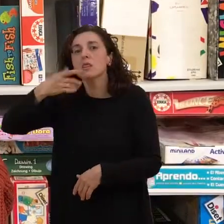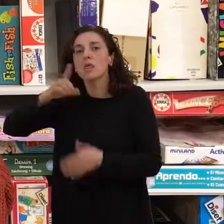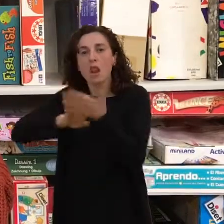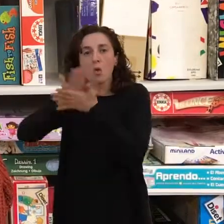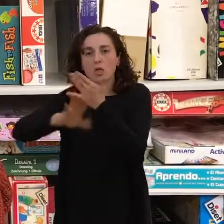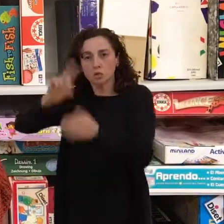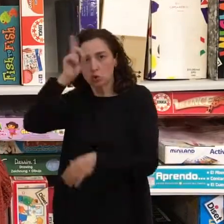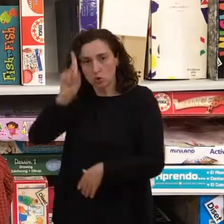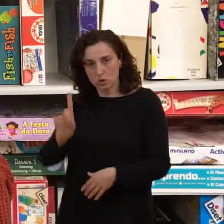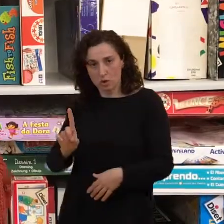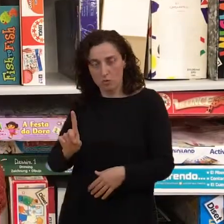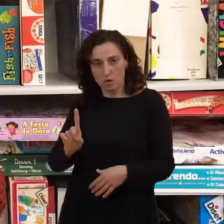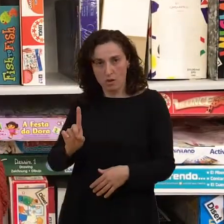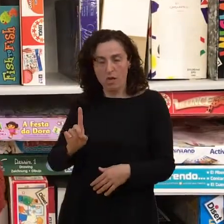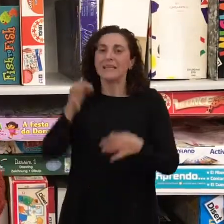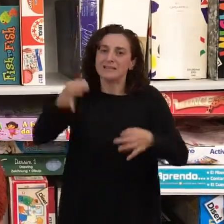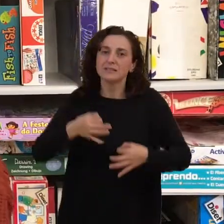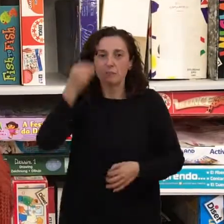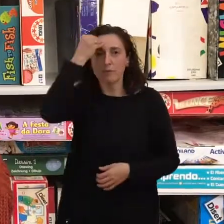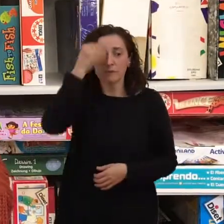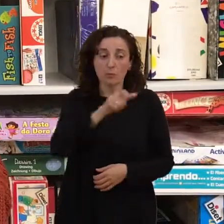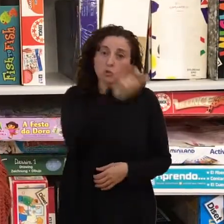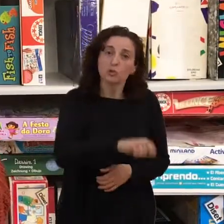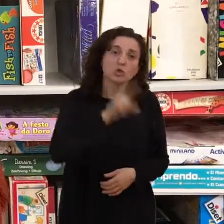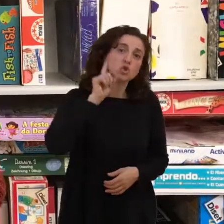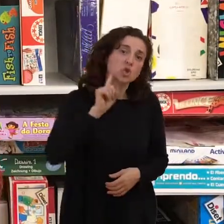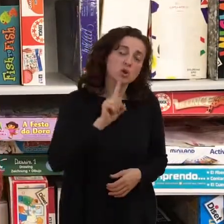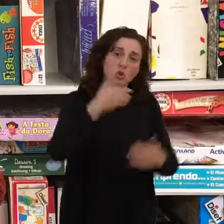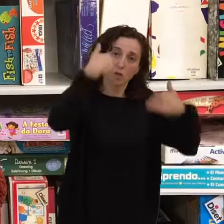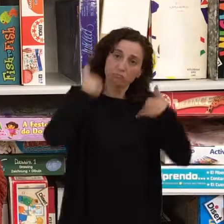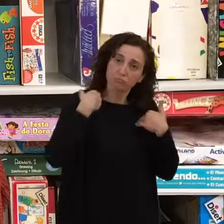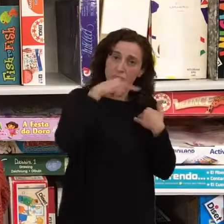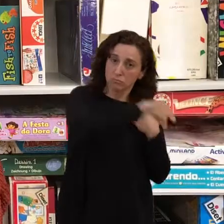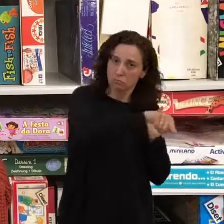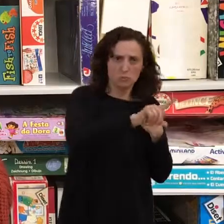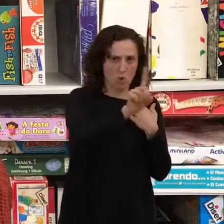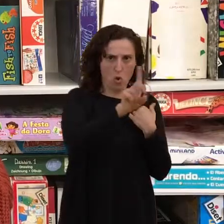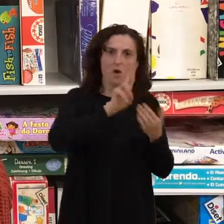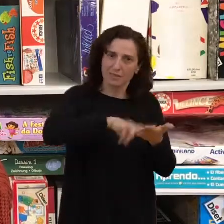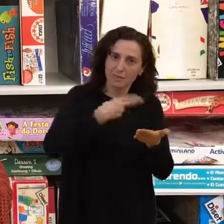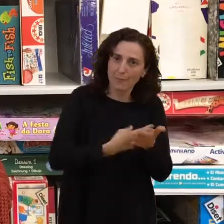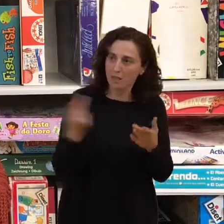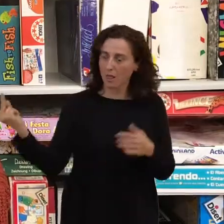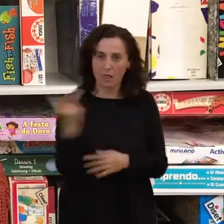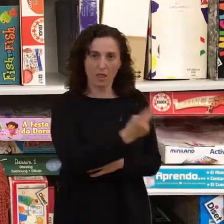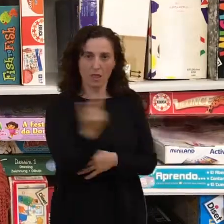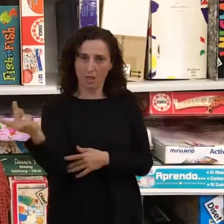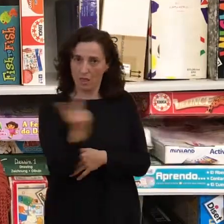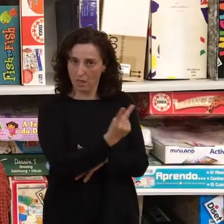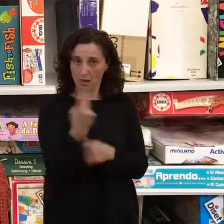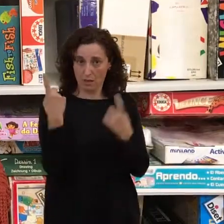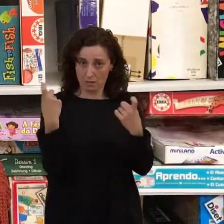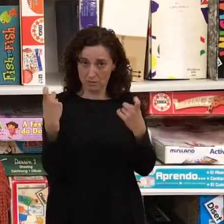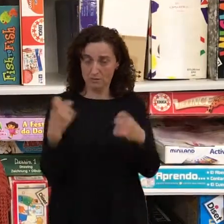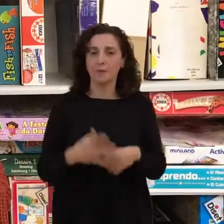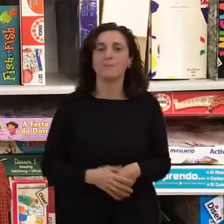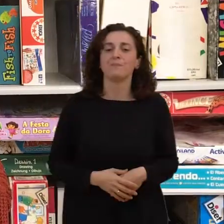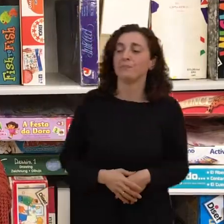veces pensamos que el intérprete corre a cargo de la persona sorda, y no siempre es así. ¿La legislación que se encuentra en vigor es suficiente